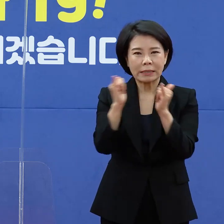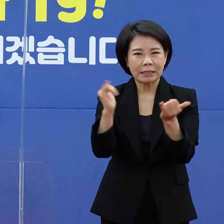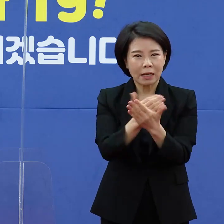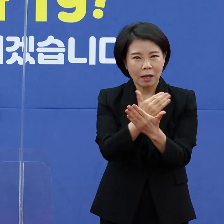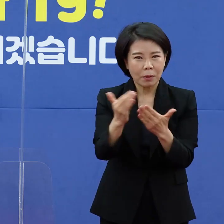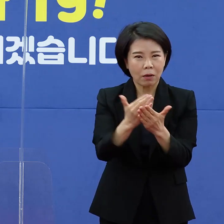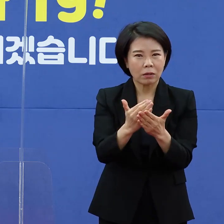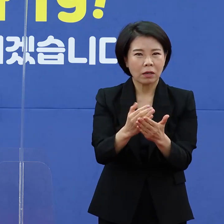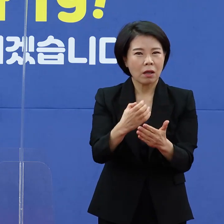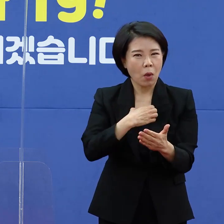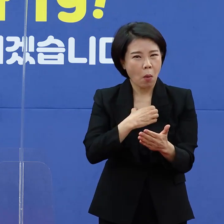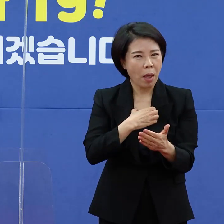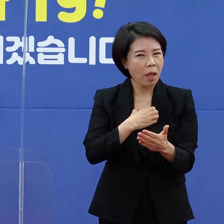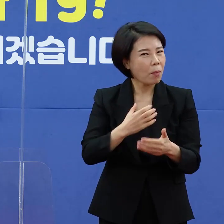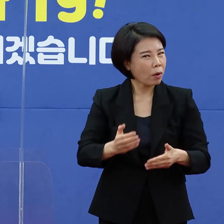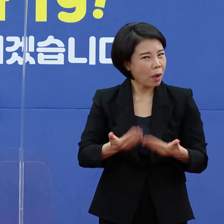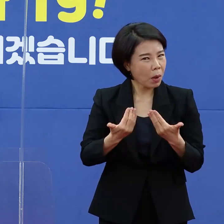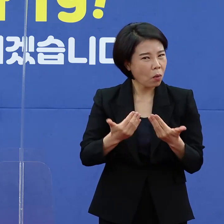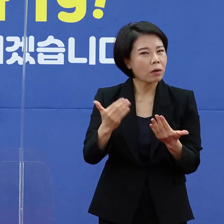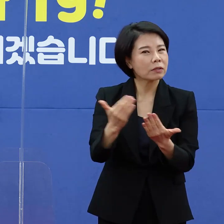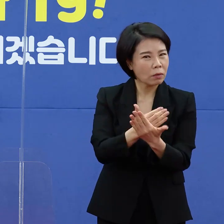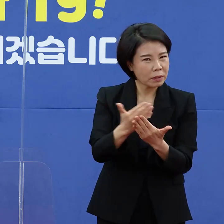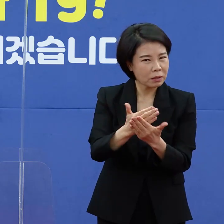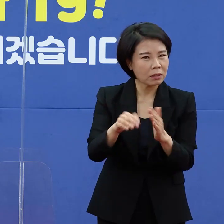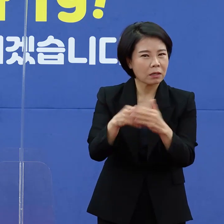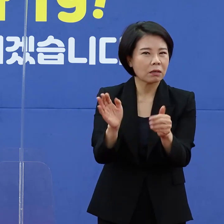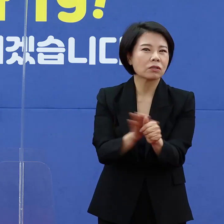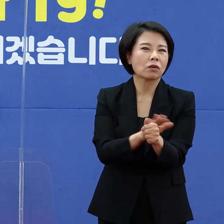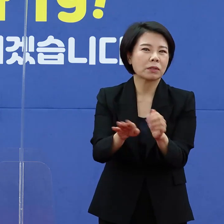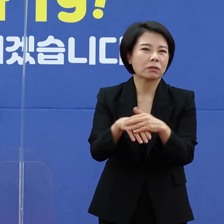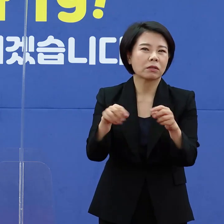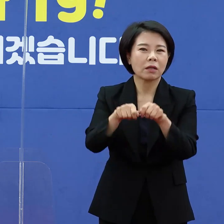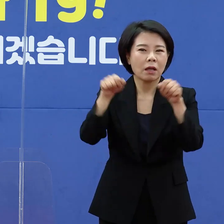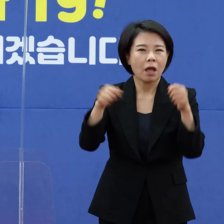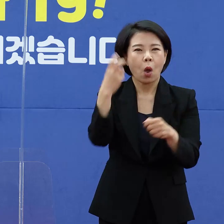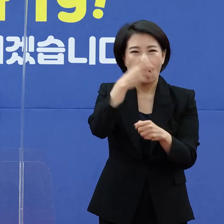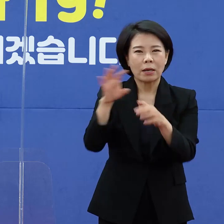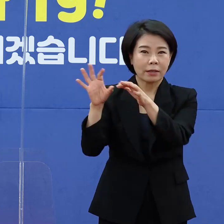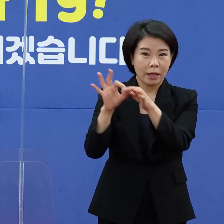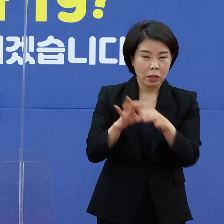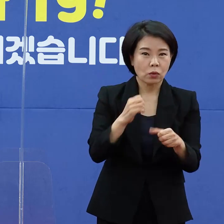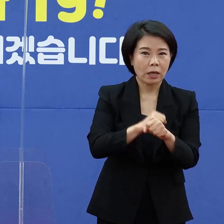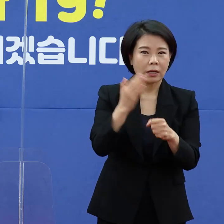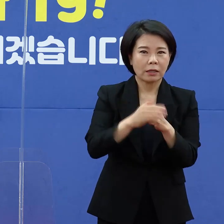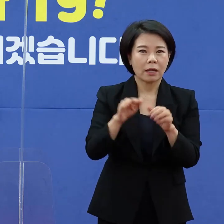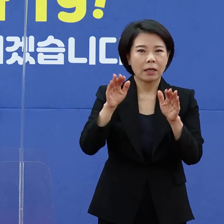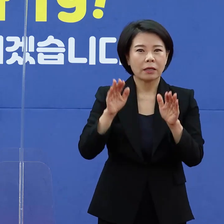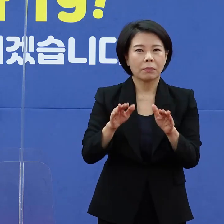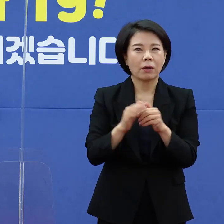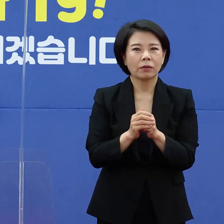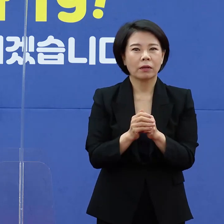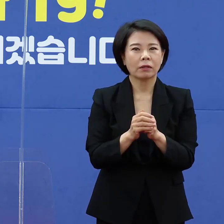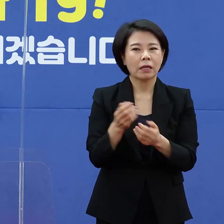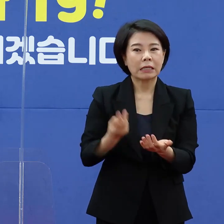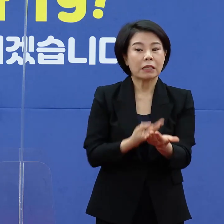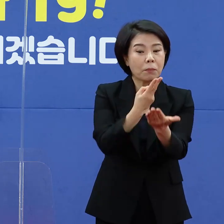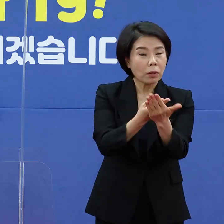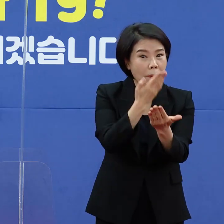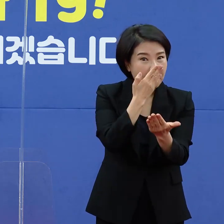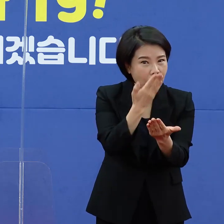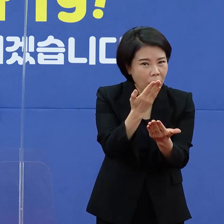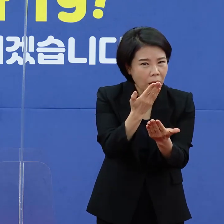중증도에 따른 적합한 의료 서비스와 의료체계 내 관리도 지속됩니다. 입원 요인이 있는 환자는